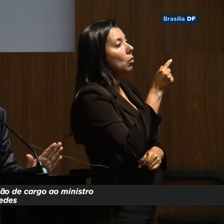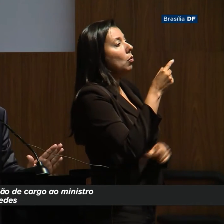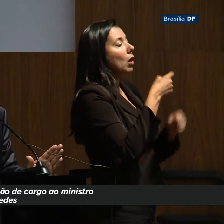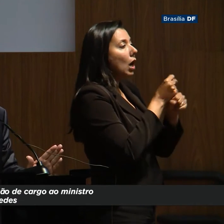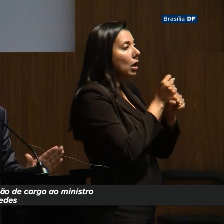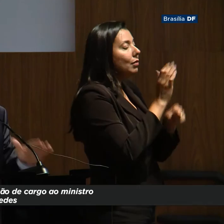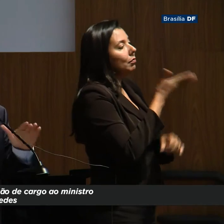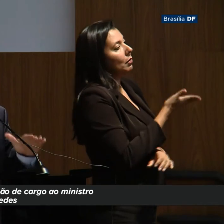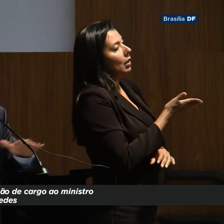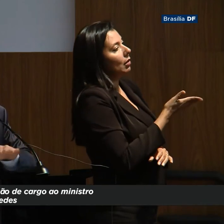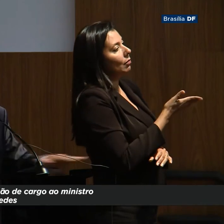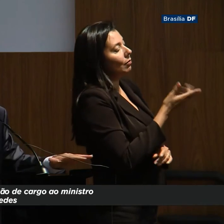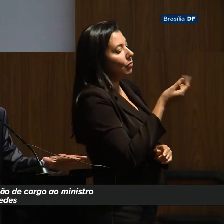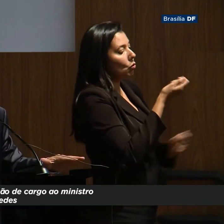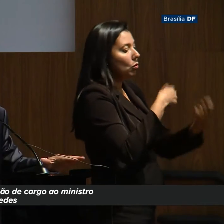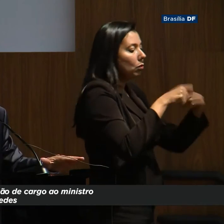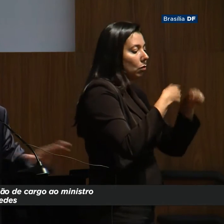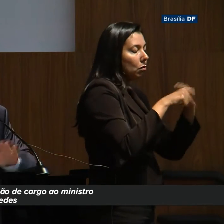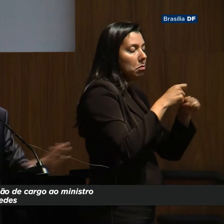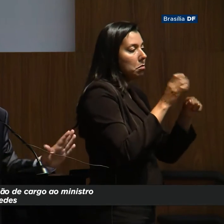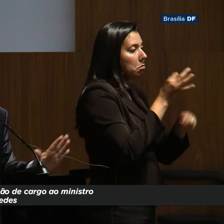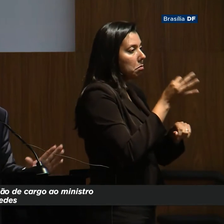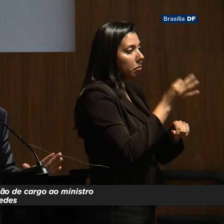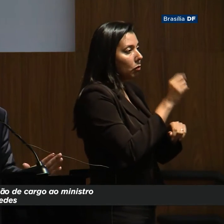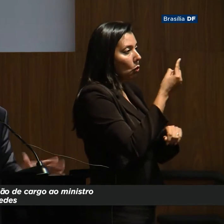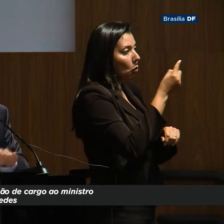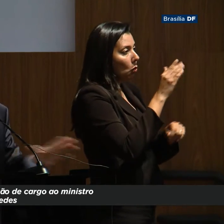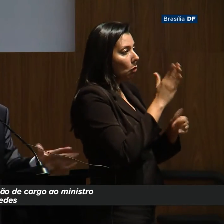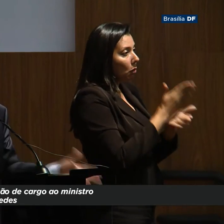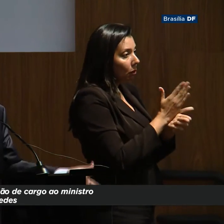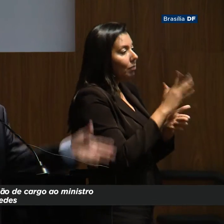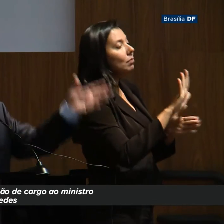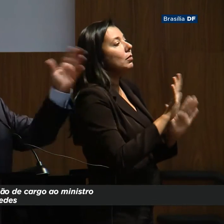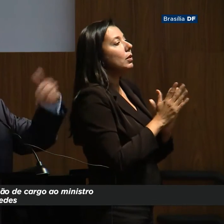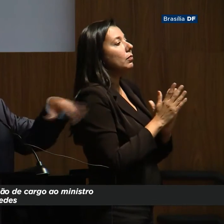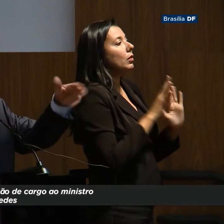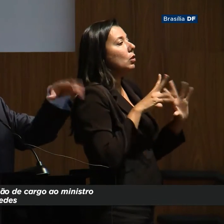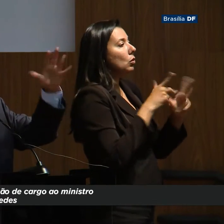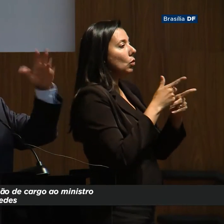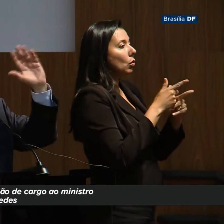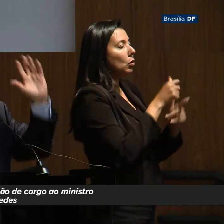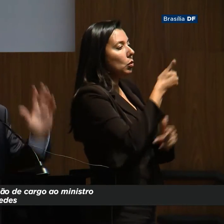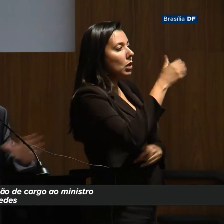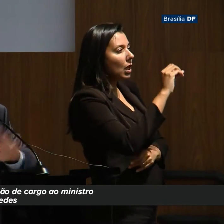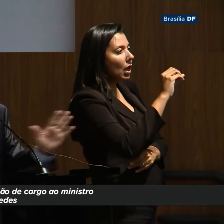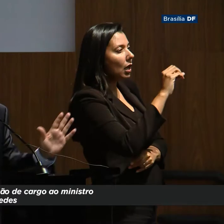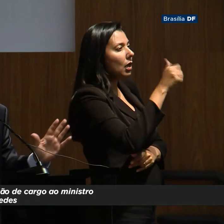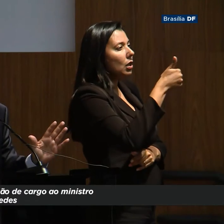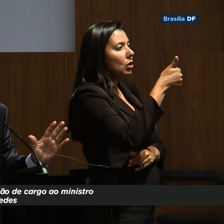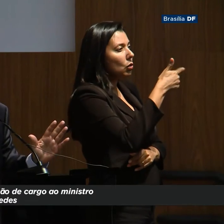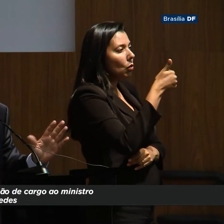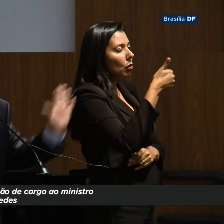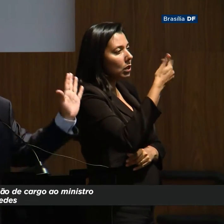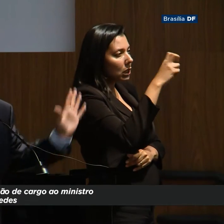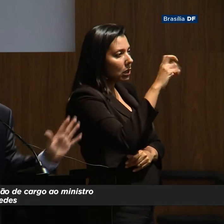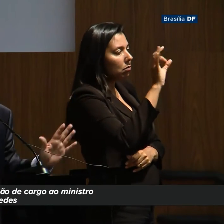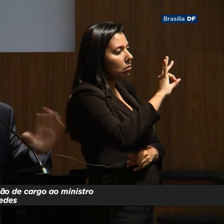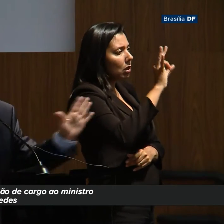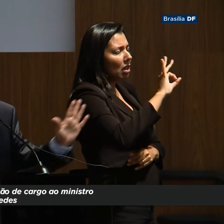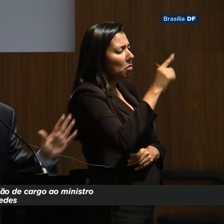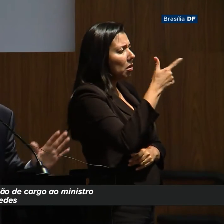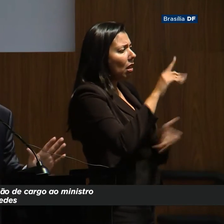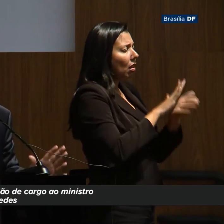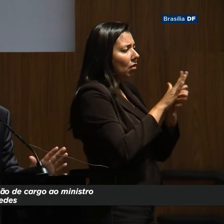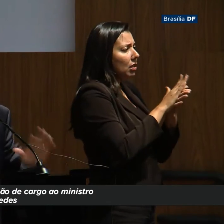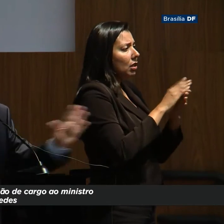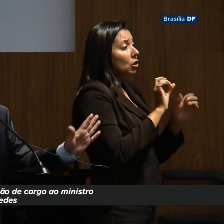Nenhuma crise num orçamento dessa forma dura mais que um ano e meio, porque um ano e meio o bolo todo cresceu 10, 12, 15%, acabou. Não tem mais nada para fazer,